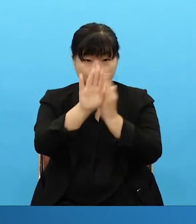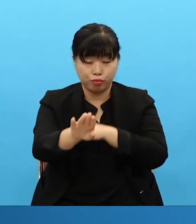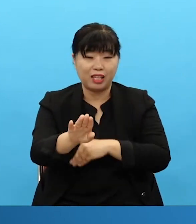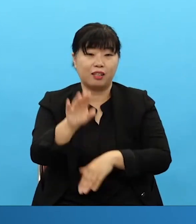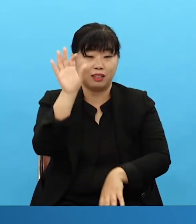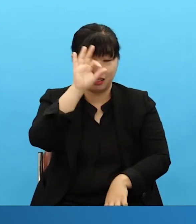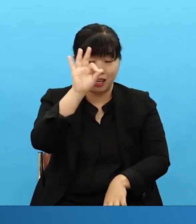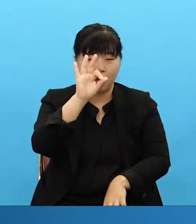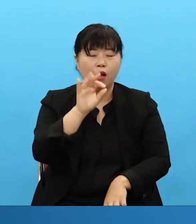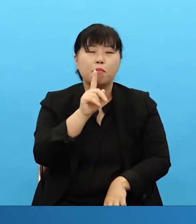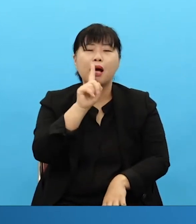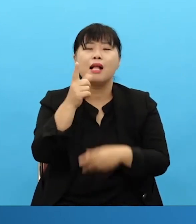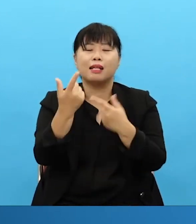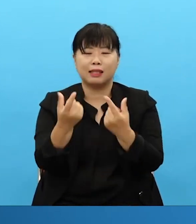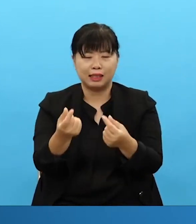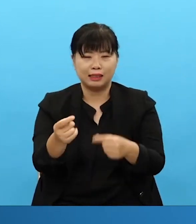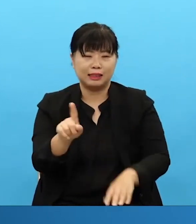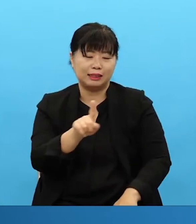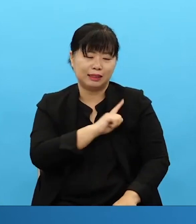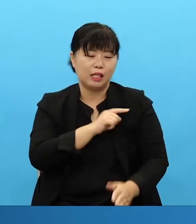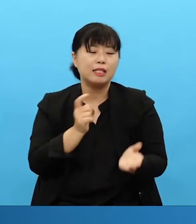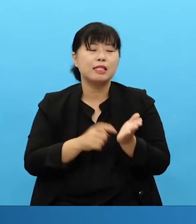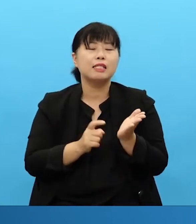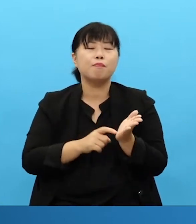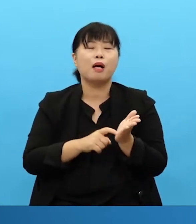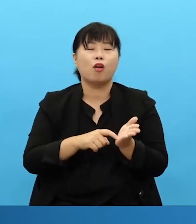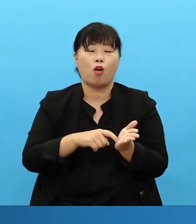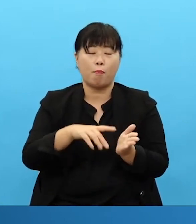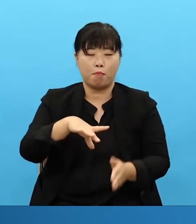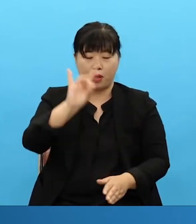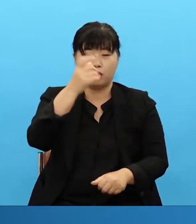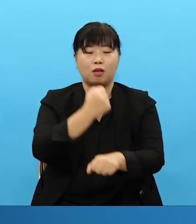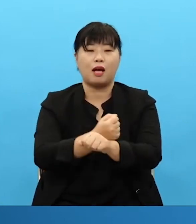It's a limited blessing.